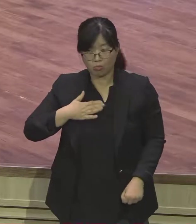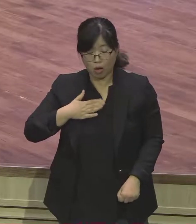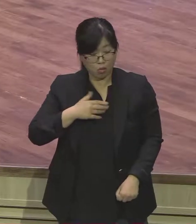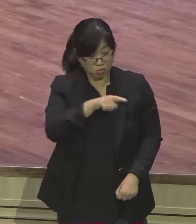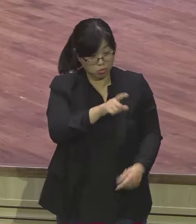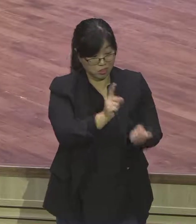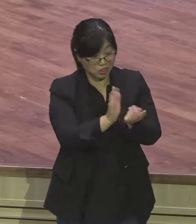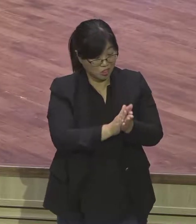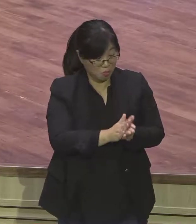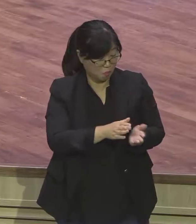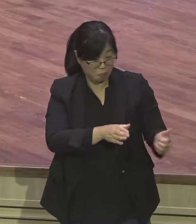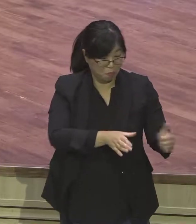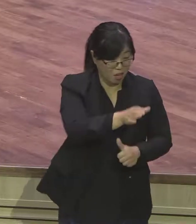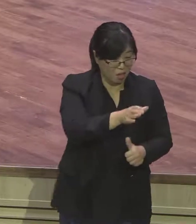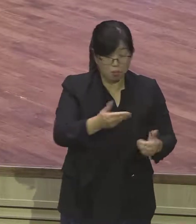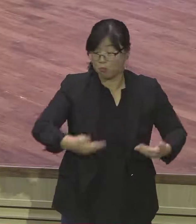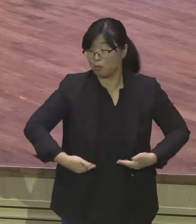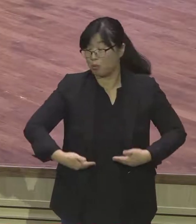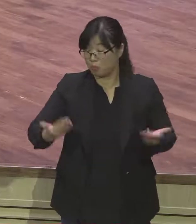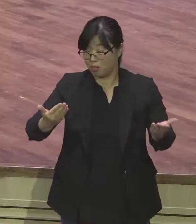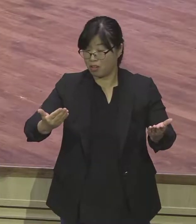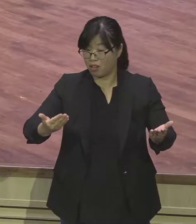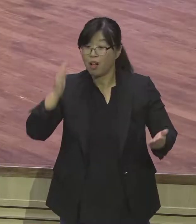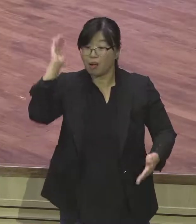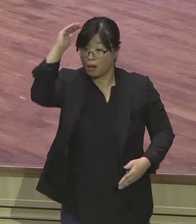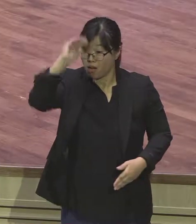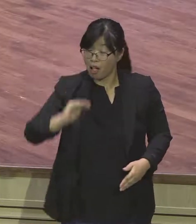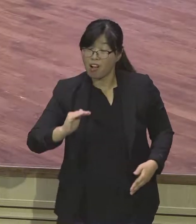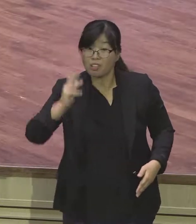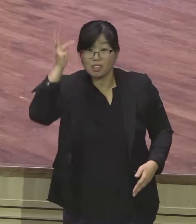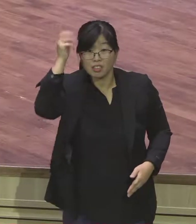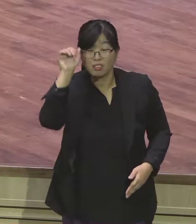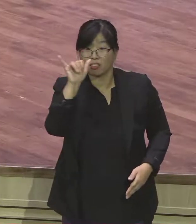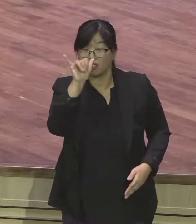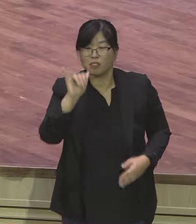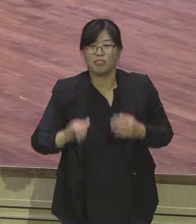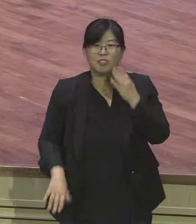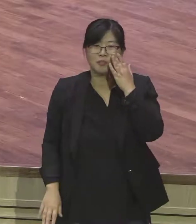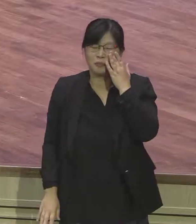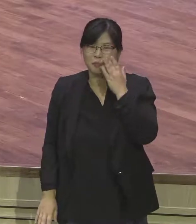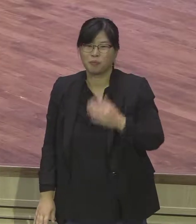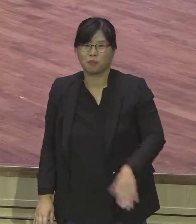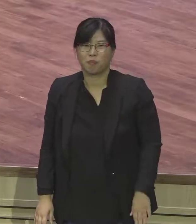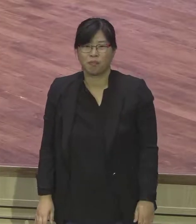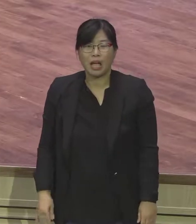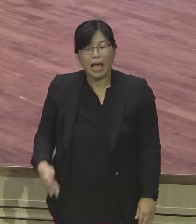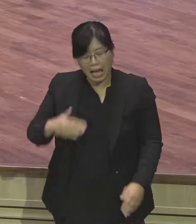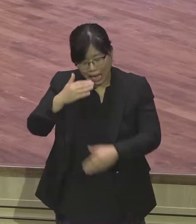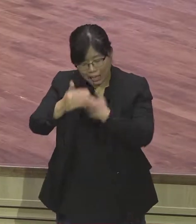사람이 하나님 모르십니까 다 알고 계시지 하나님 알아서 다 처리하신다고